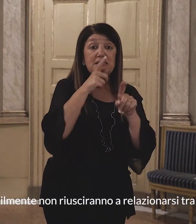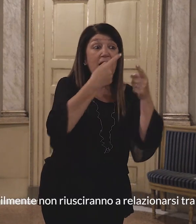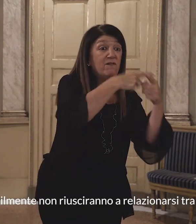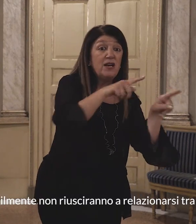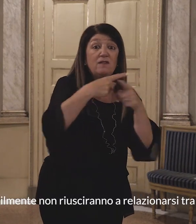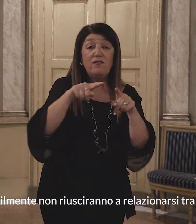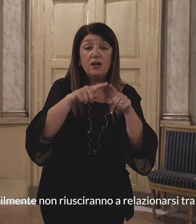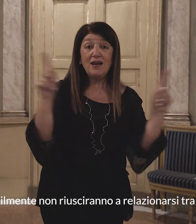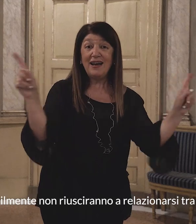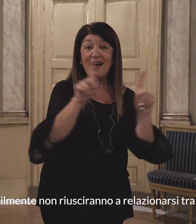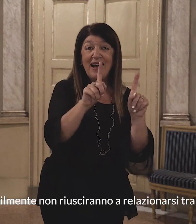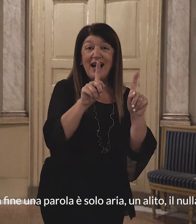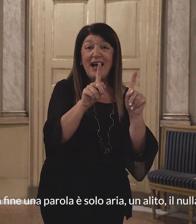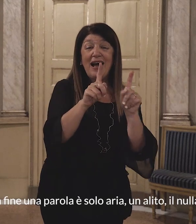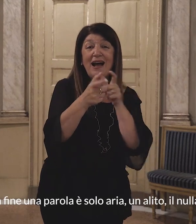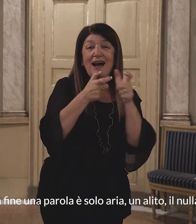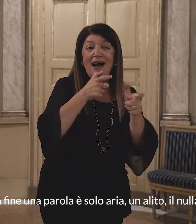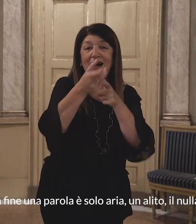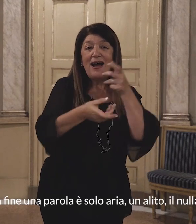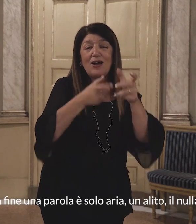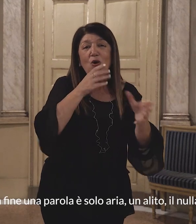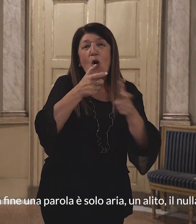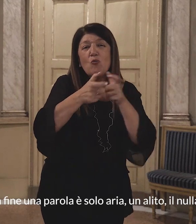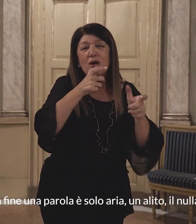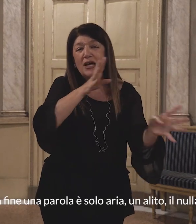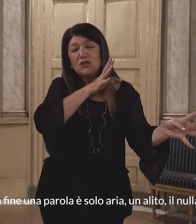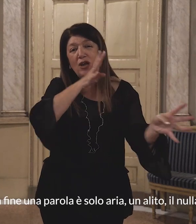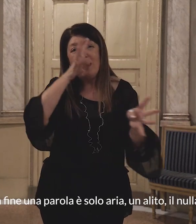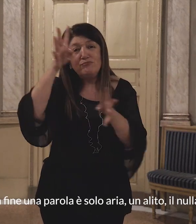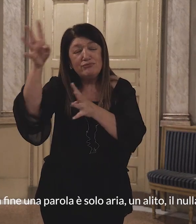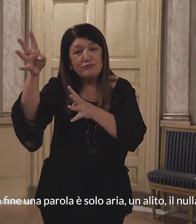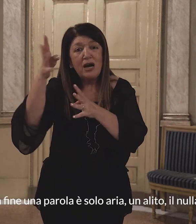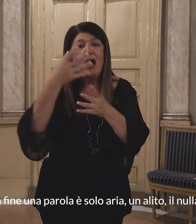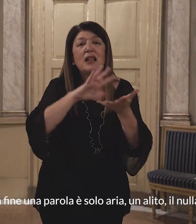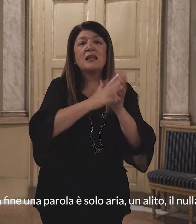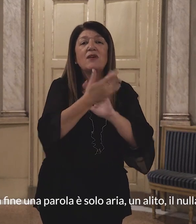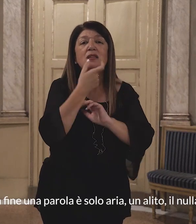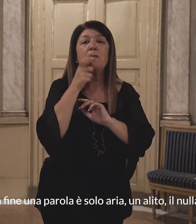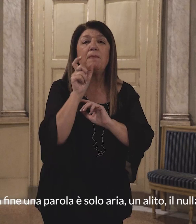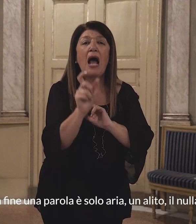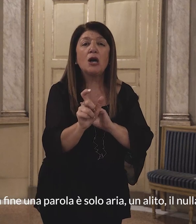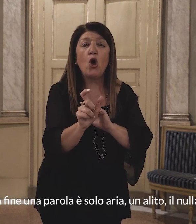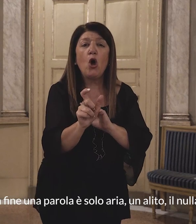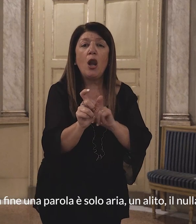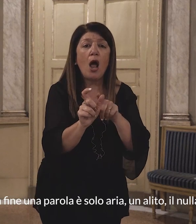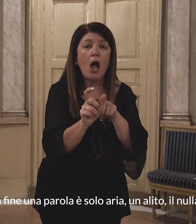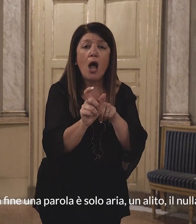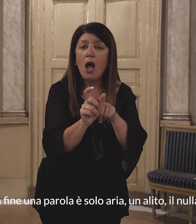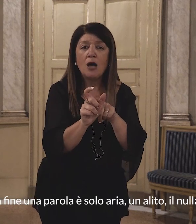Alla fine una parola è solo aria, un'altra è nulla.